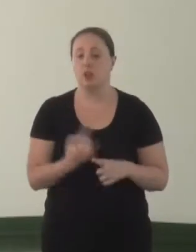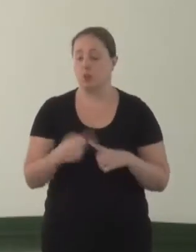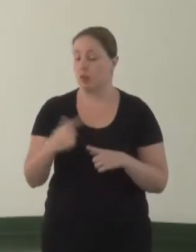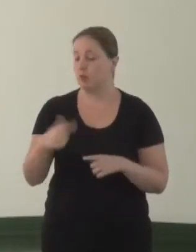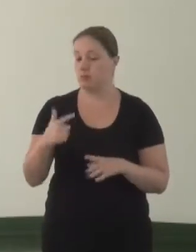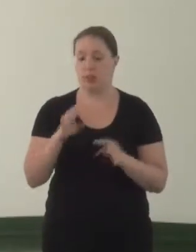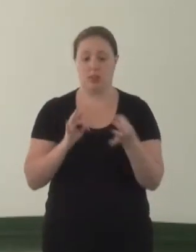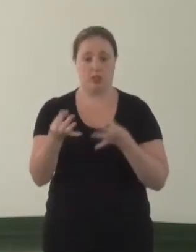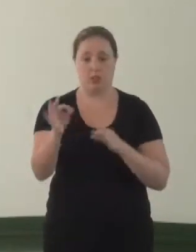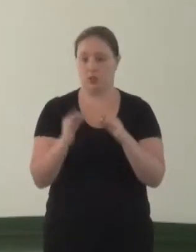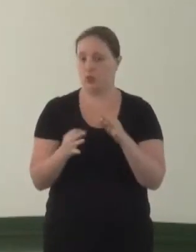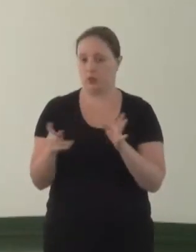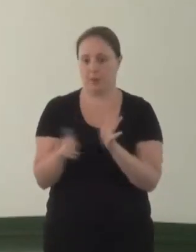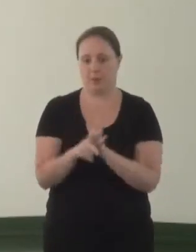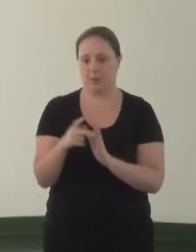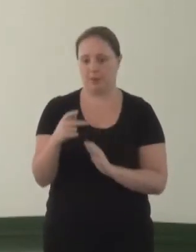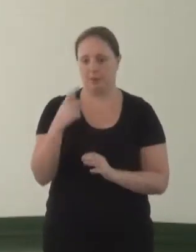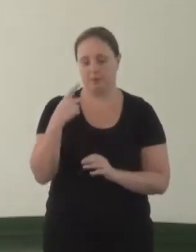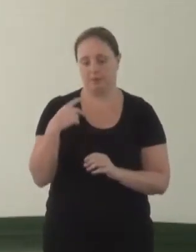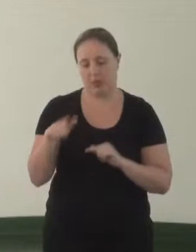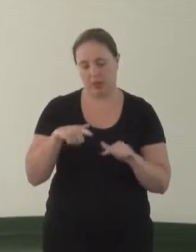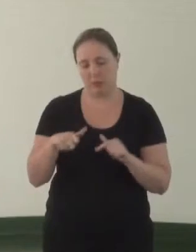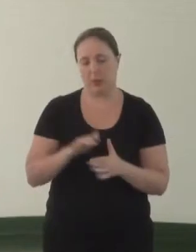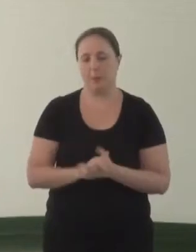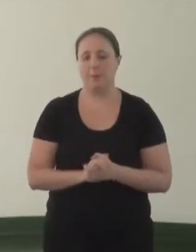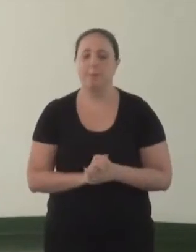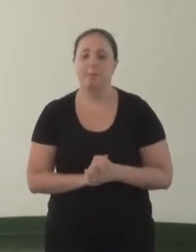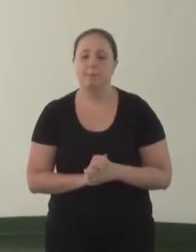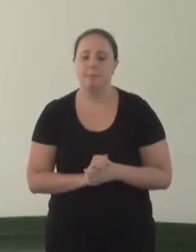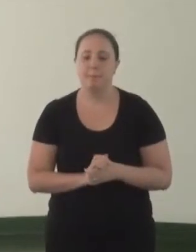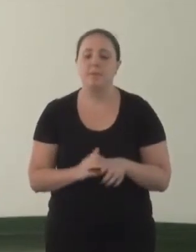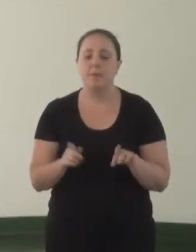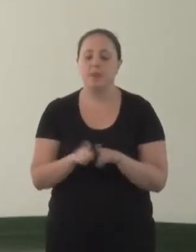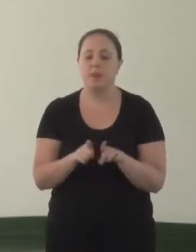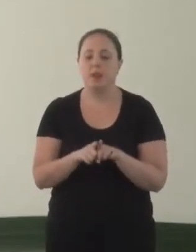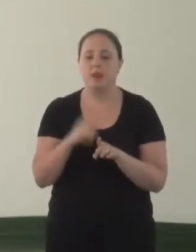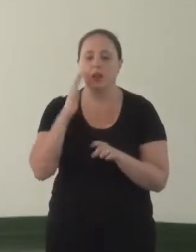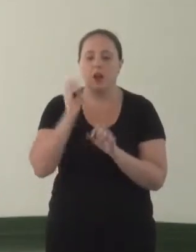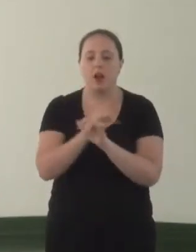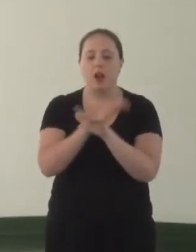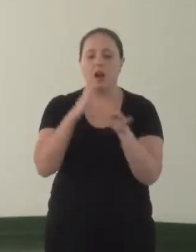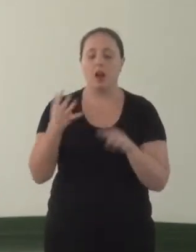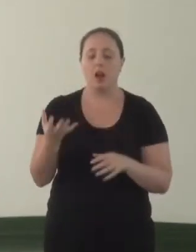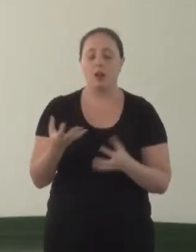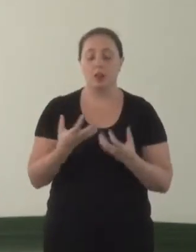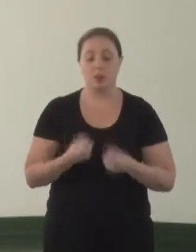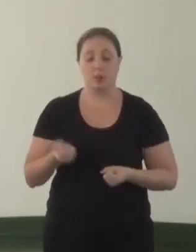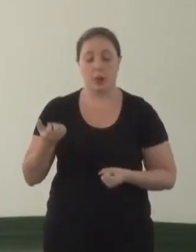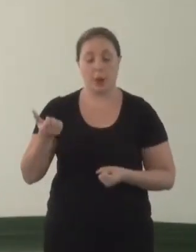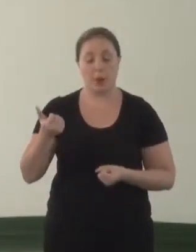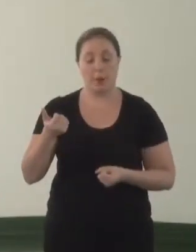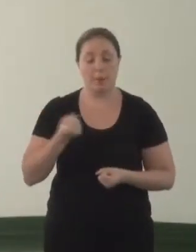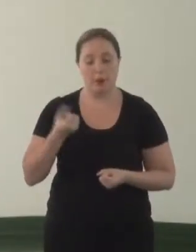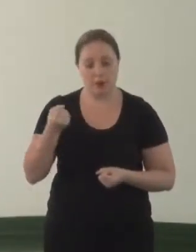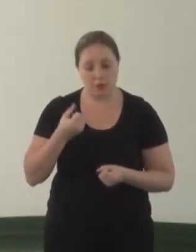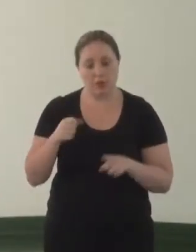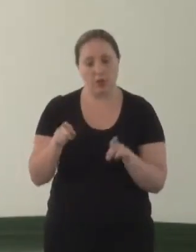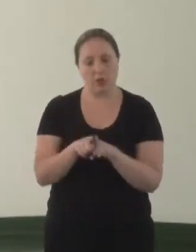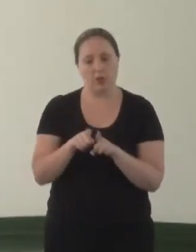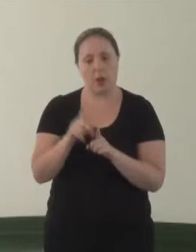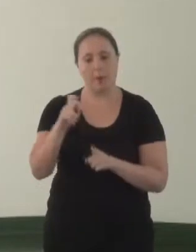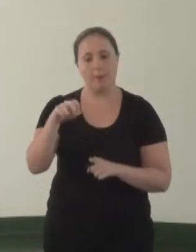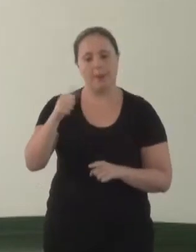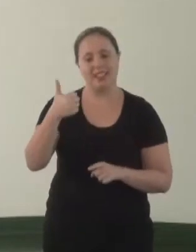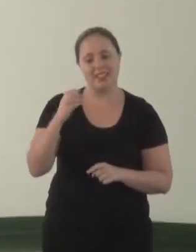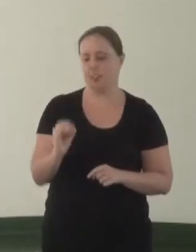não tem as tecnologias assistidas, né? Além de esclarecer que o recebimento do benefício da prestação continuada ou pensão